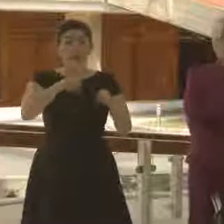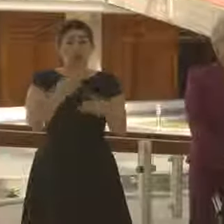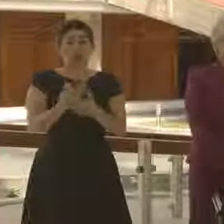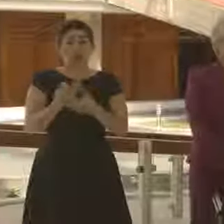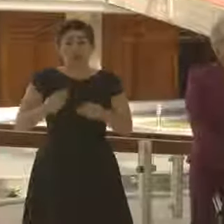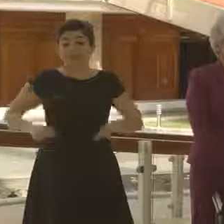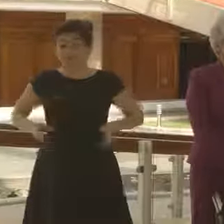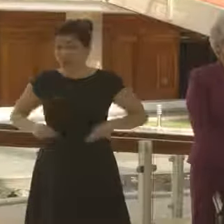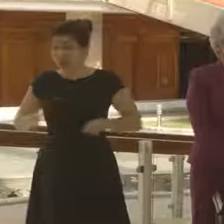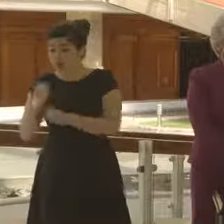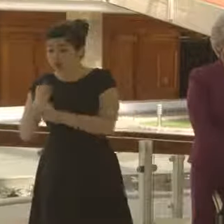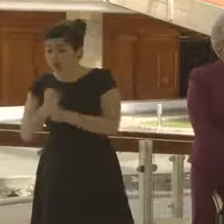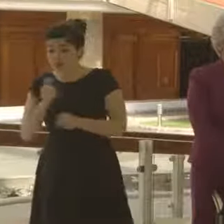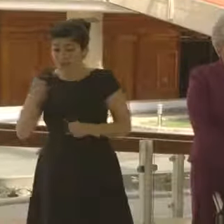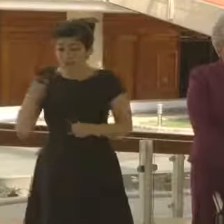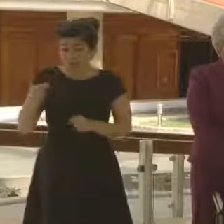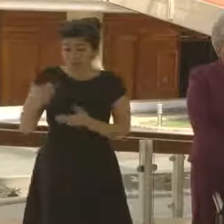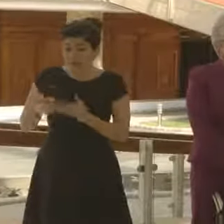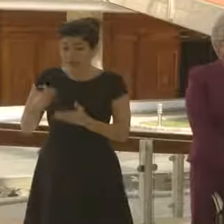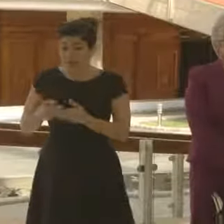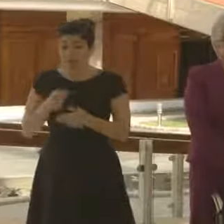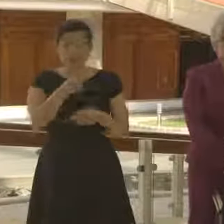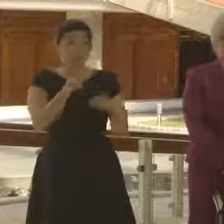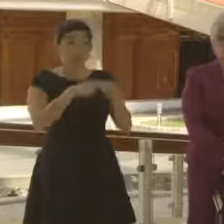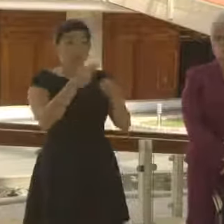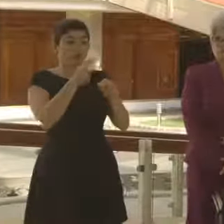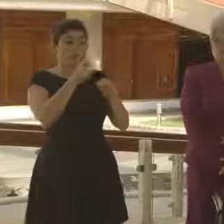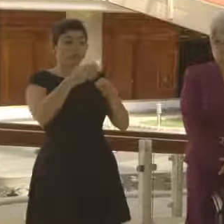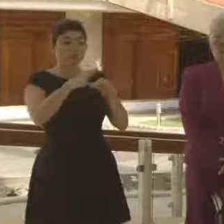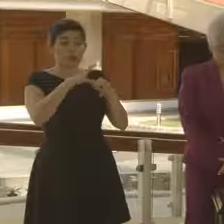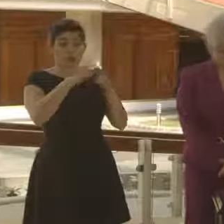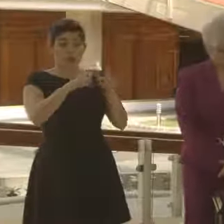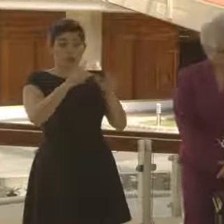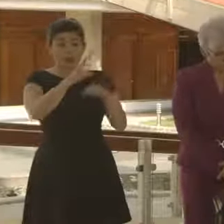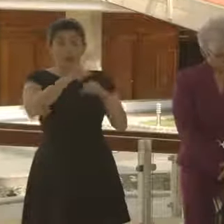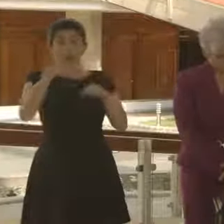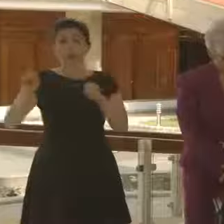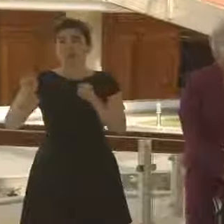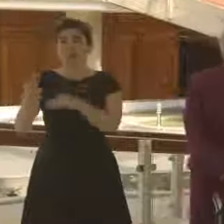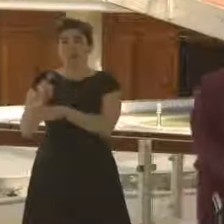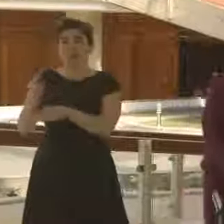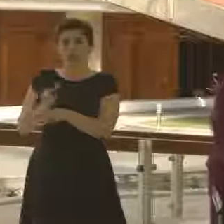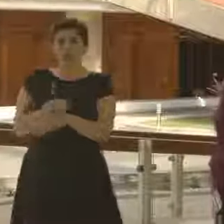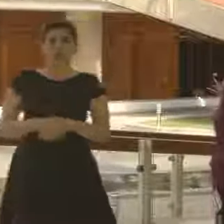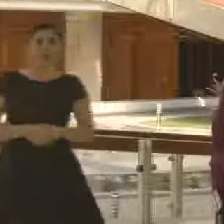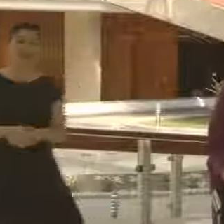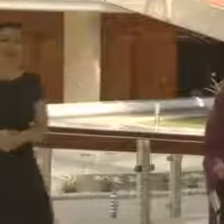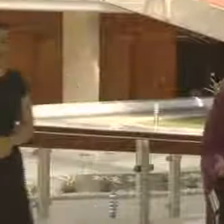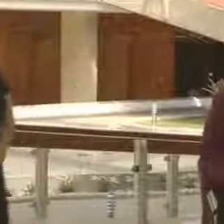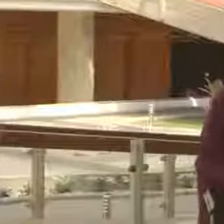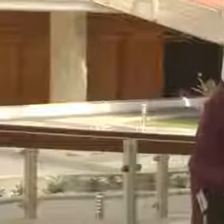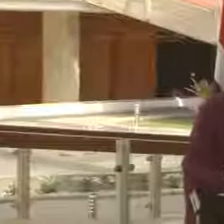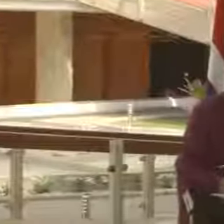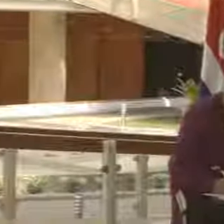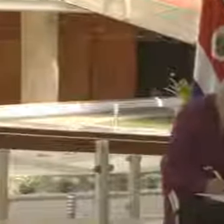gastos operativos con recursos del superávit libre. Firma la señora ministra de Hacienda.